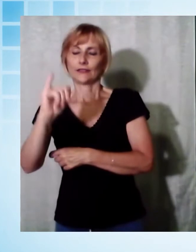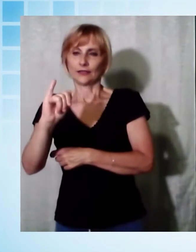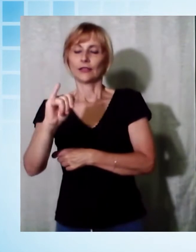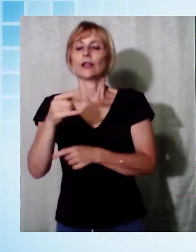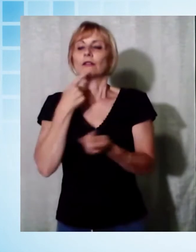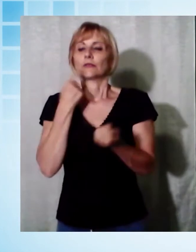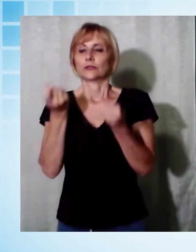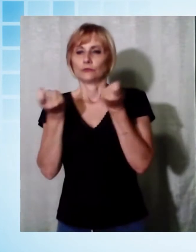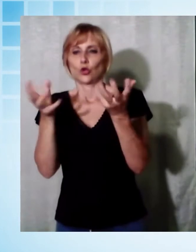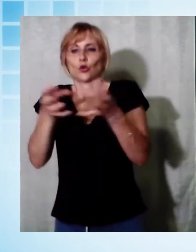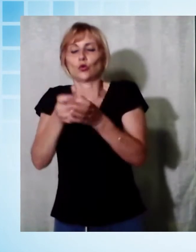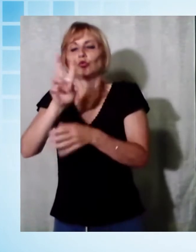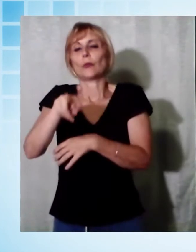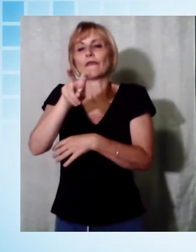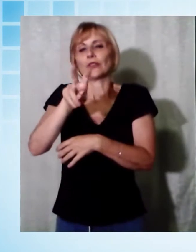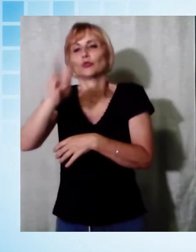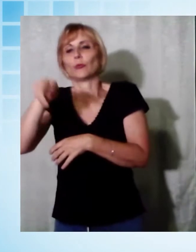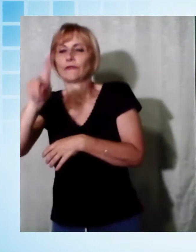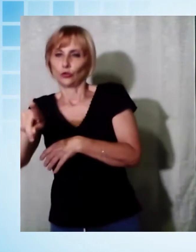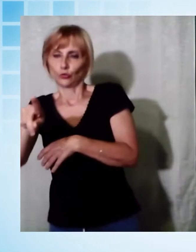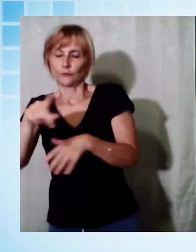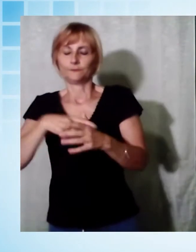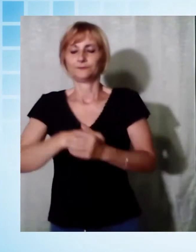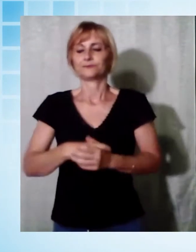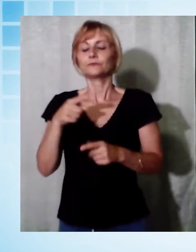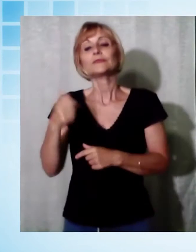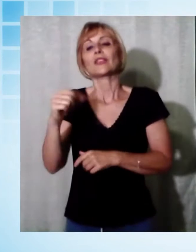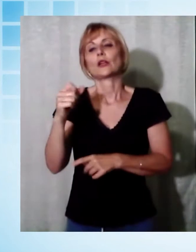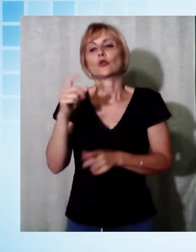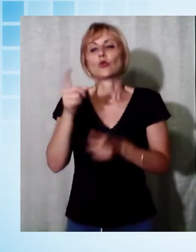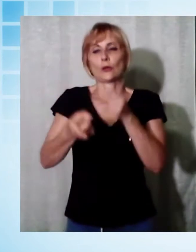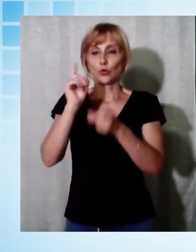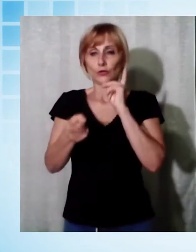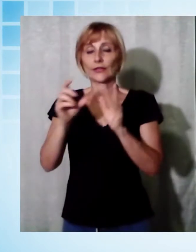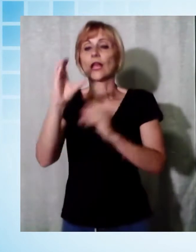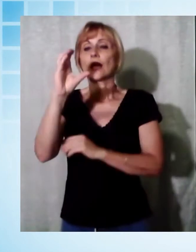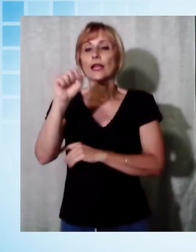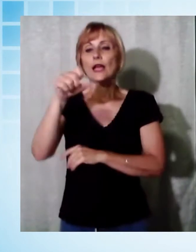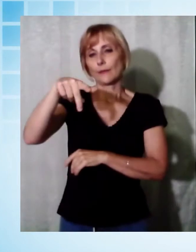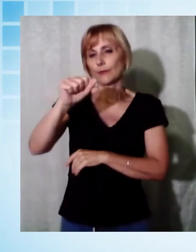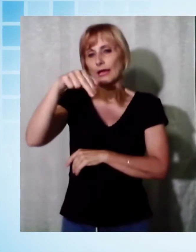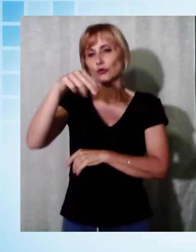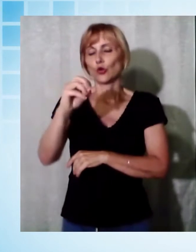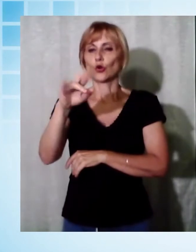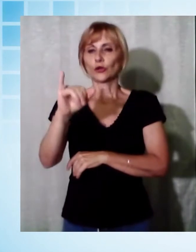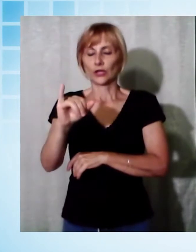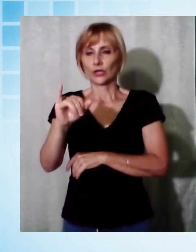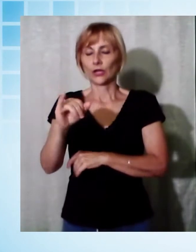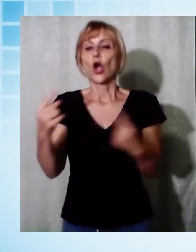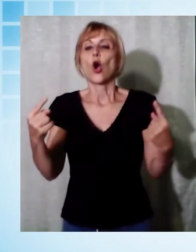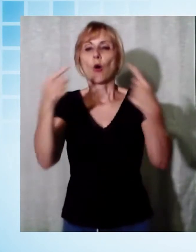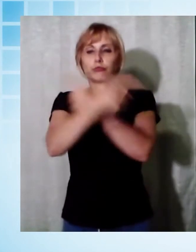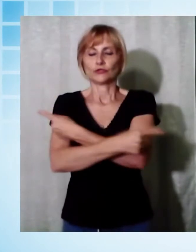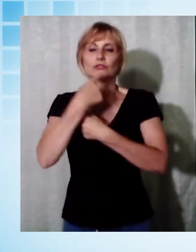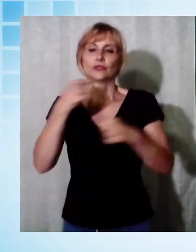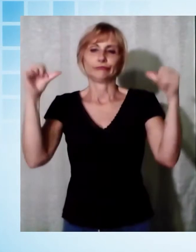-2021. Andiamo adesso alla politica a Capannori, le opposizioni in Consiglio Comunale bocciano il modo con